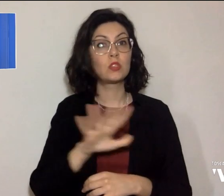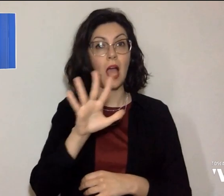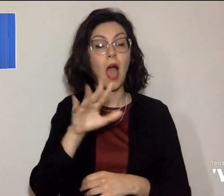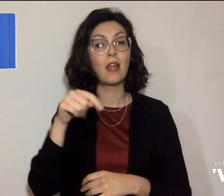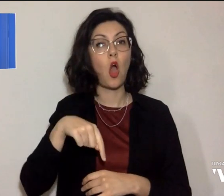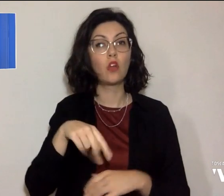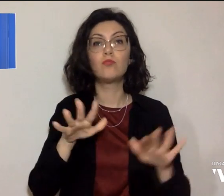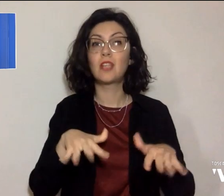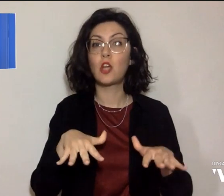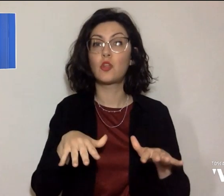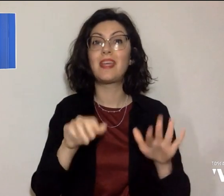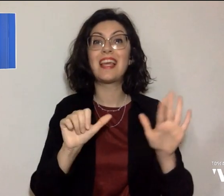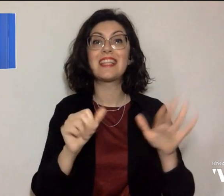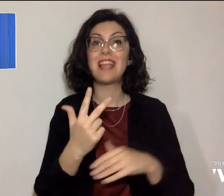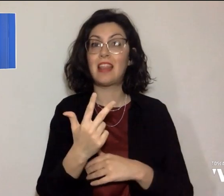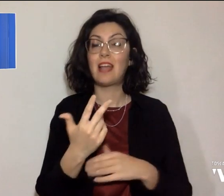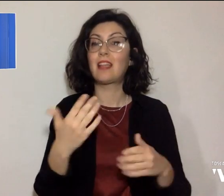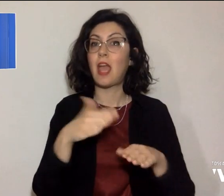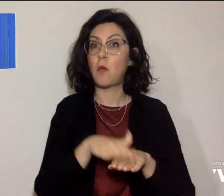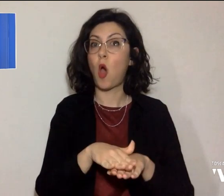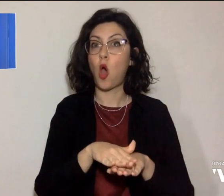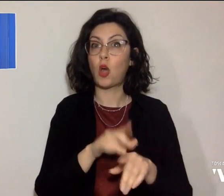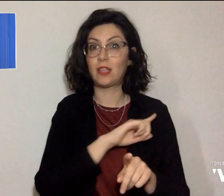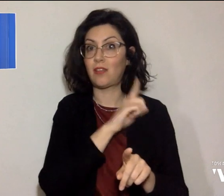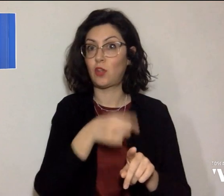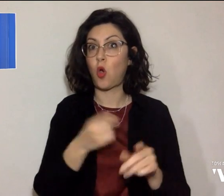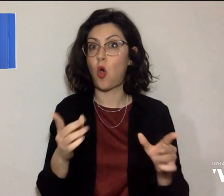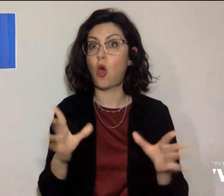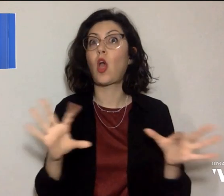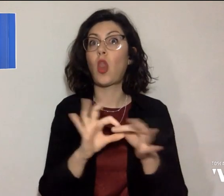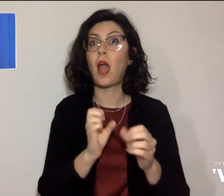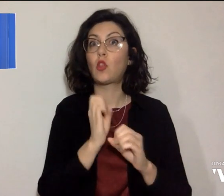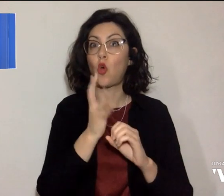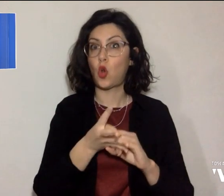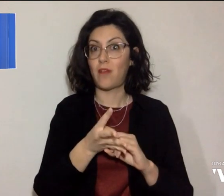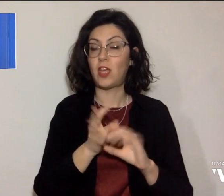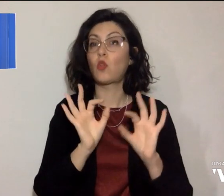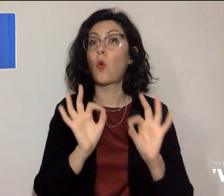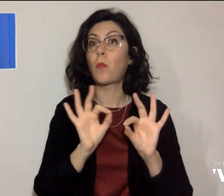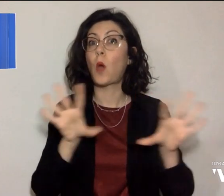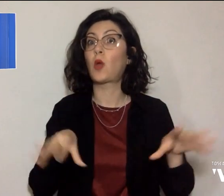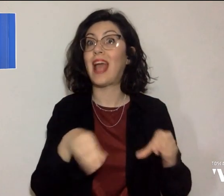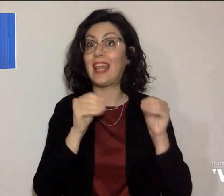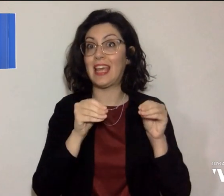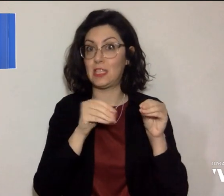10.063 i morti a causa del coronavirus dall'inizio dell'epidemia.